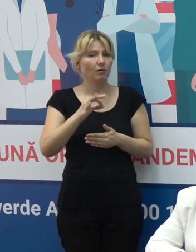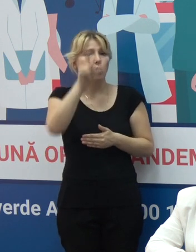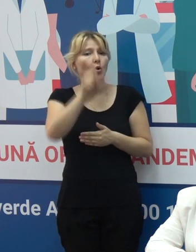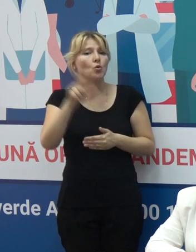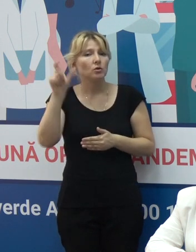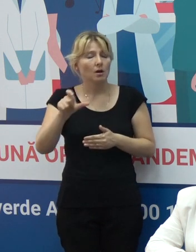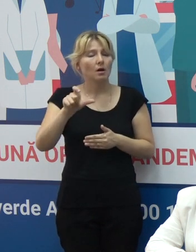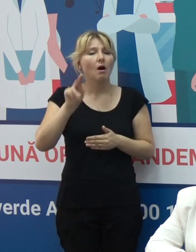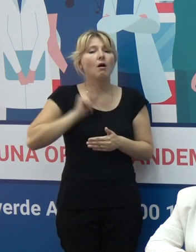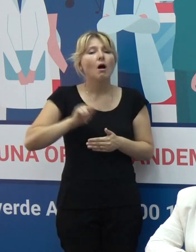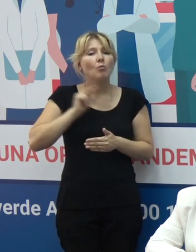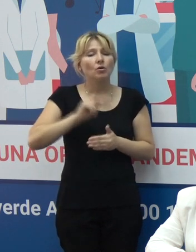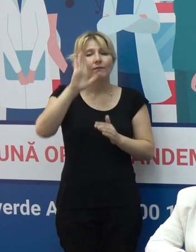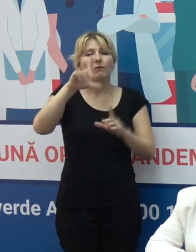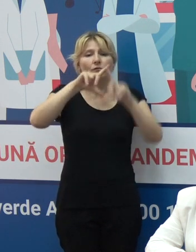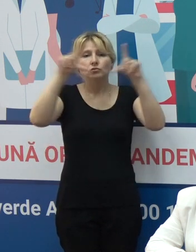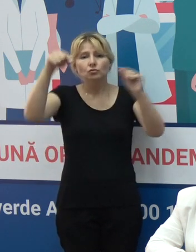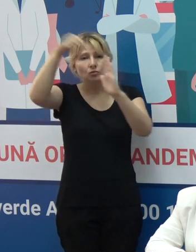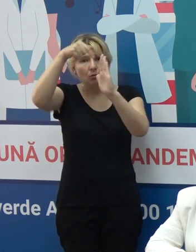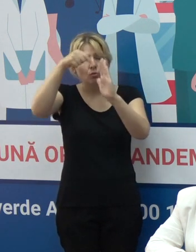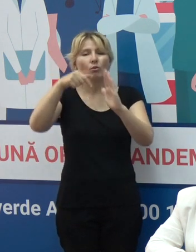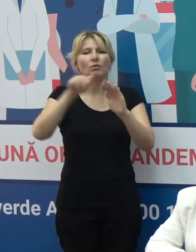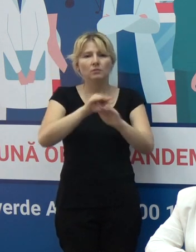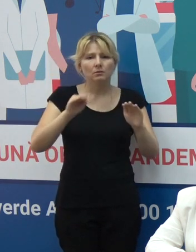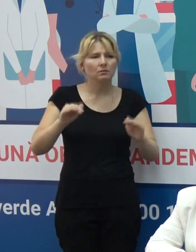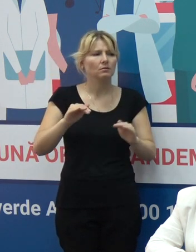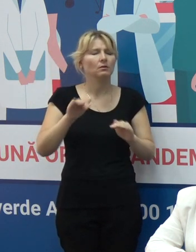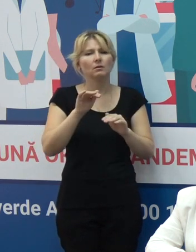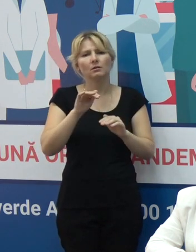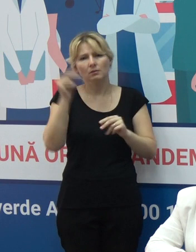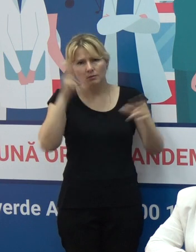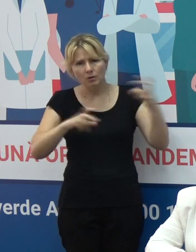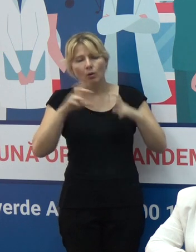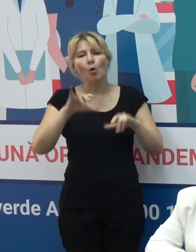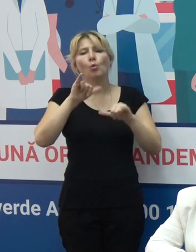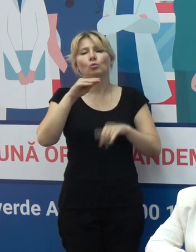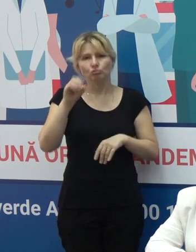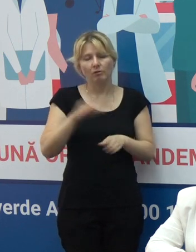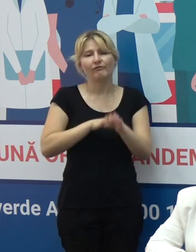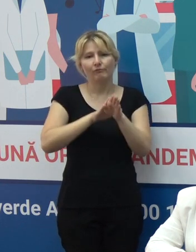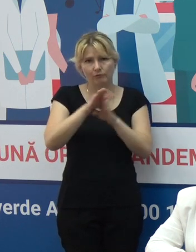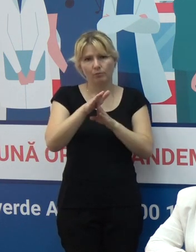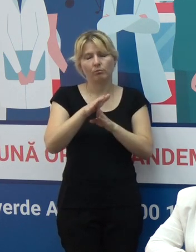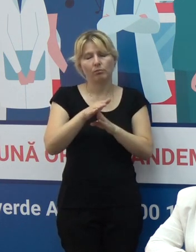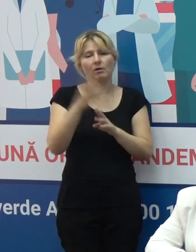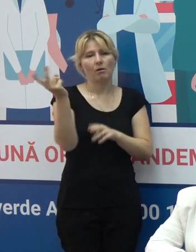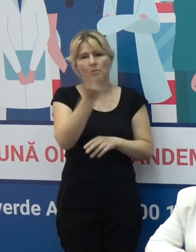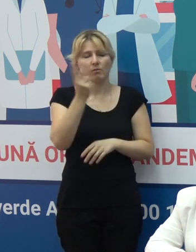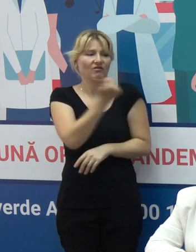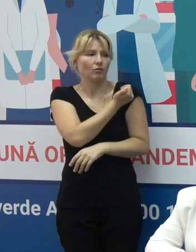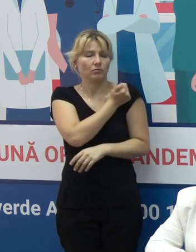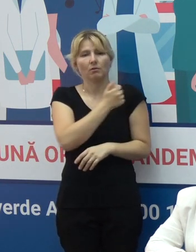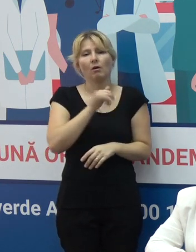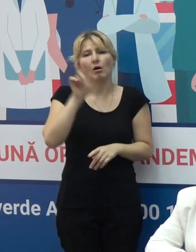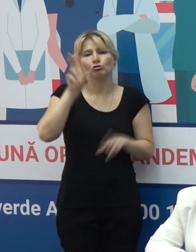sistemul de învățământ au fost vaccinați și sunt imunizați și sunt pregătiți pentru a